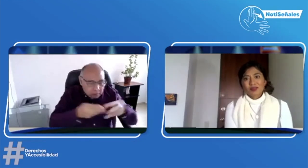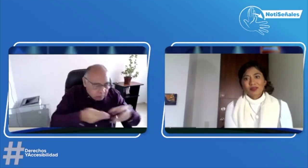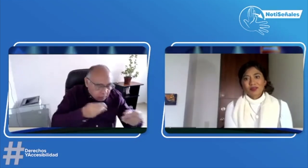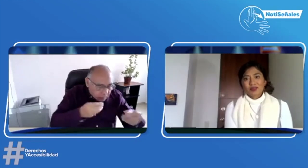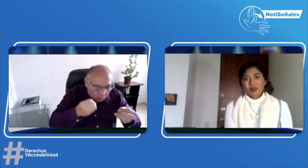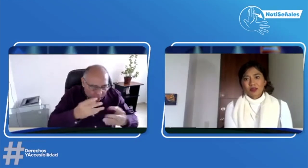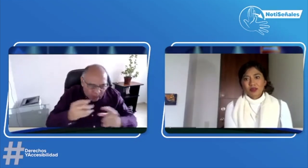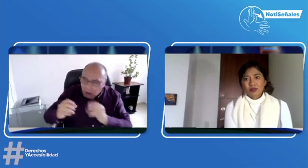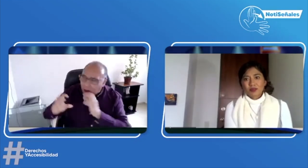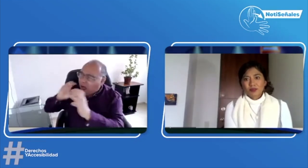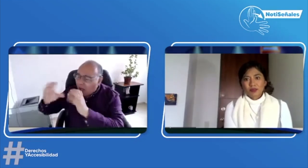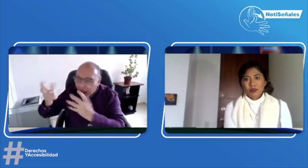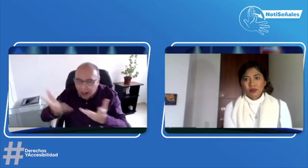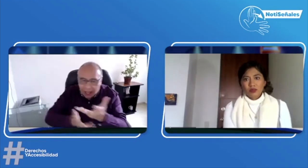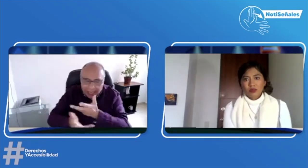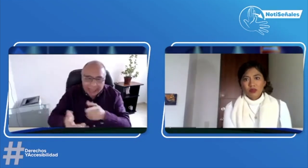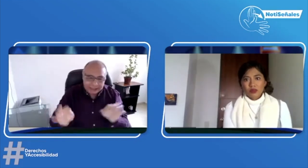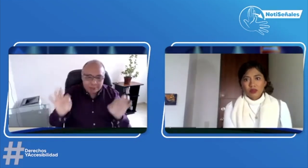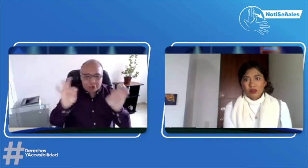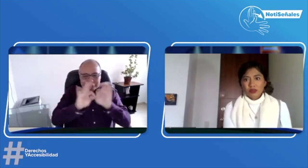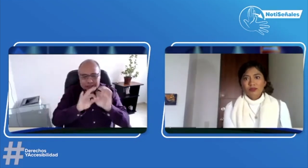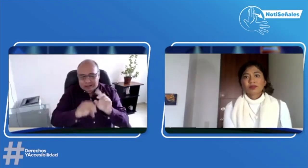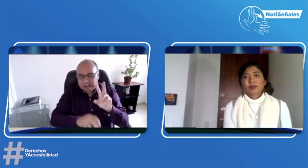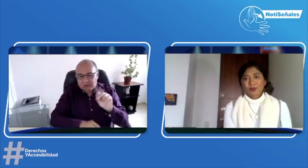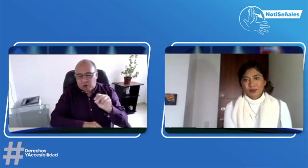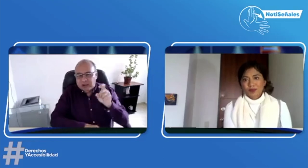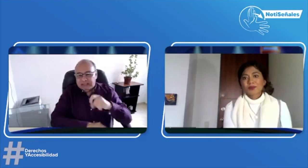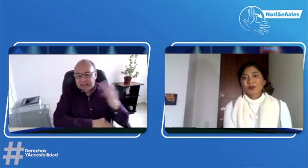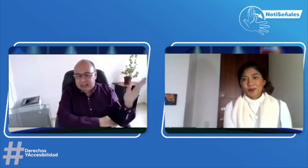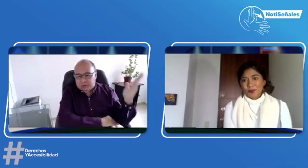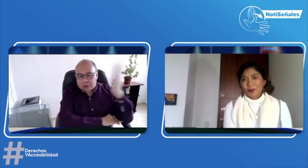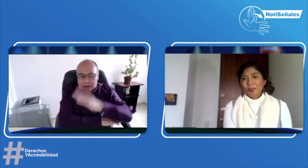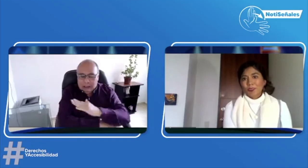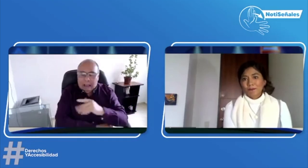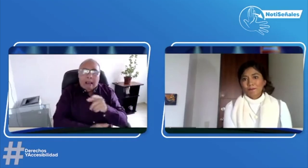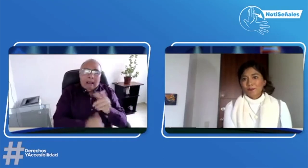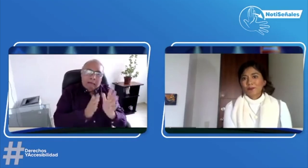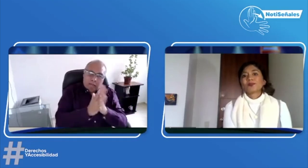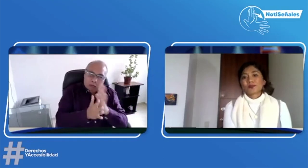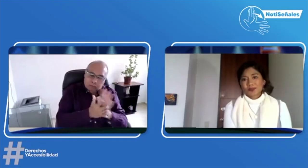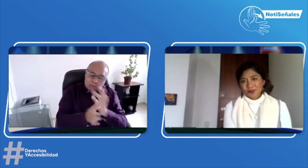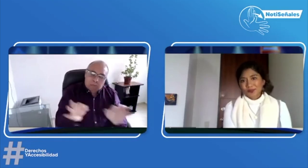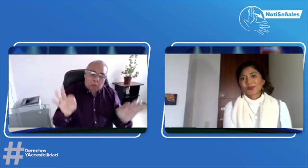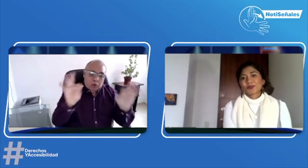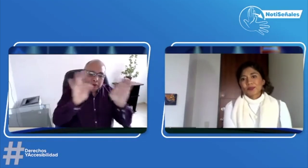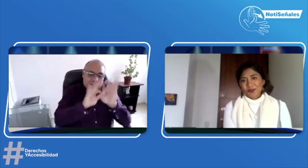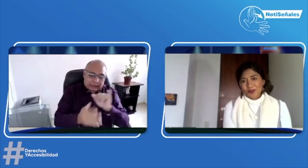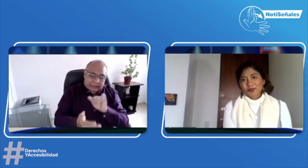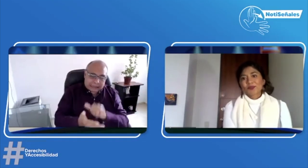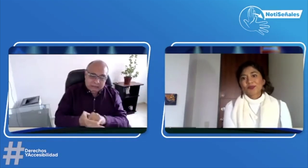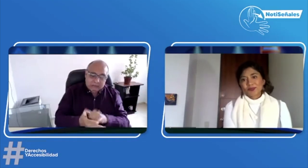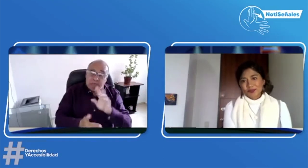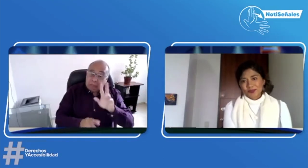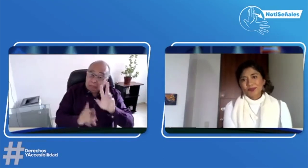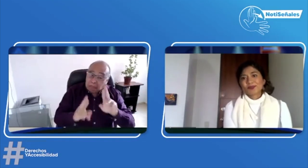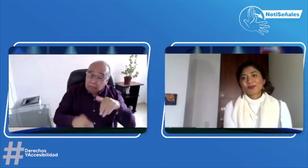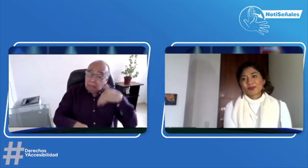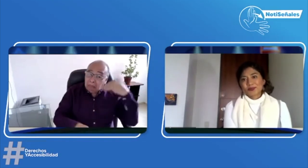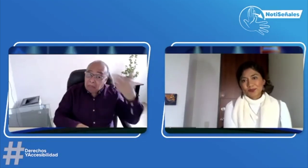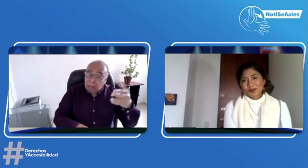pero es importante eso que nos dices de que al momento del cierre haya una comunicación efectiva, no un intérprete en toda la jornada, sino